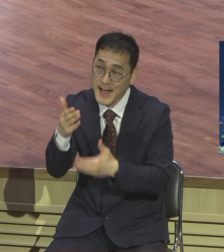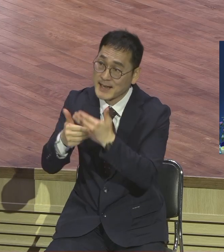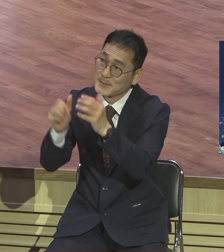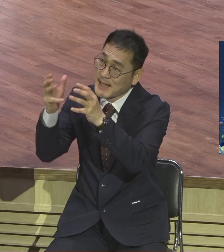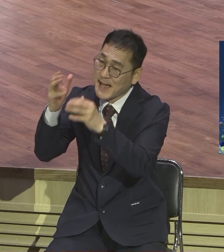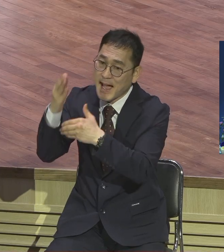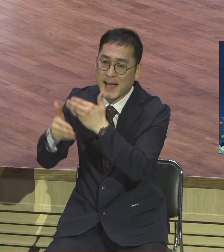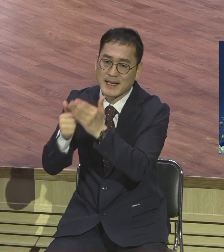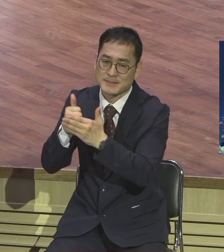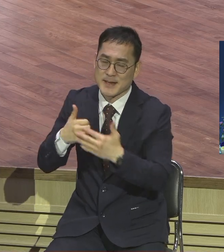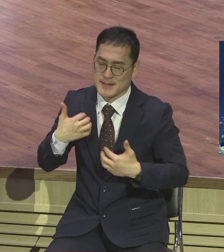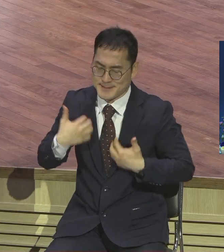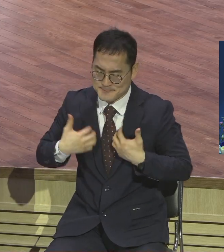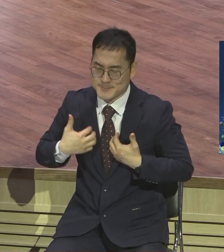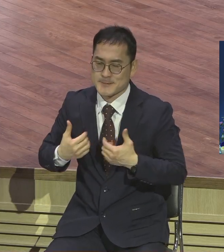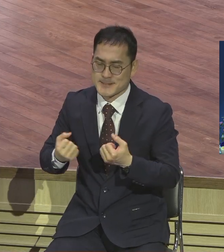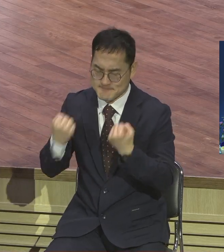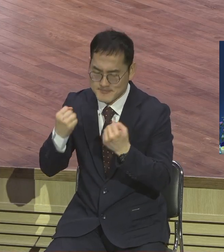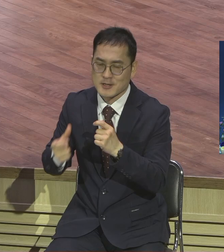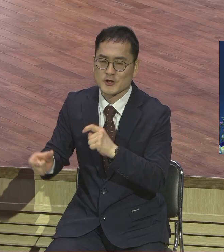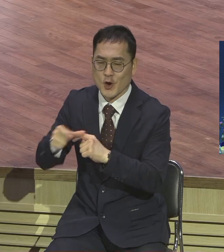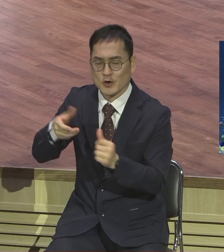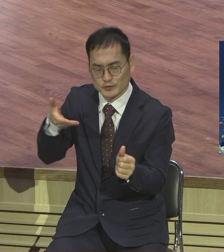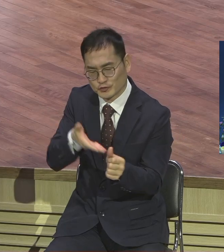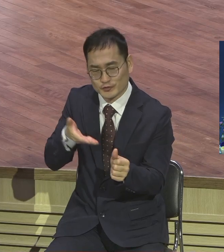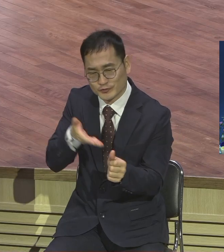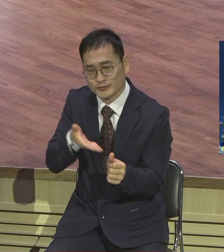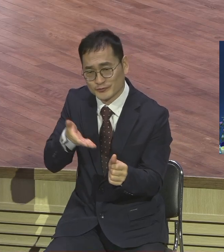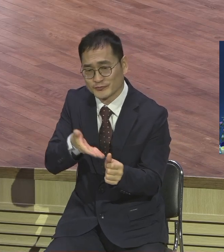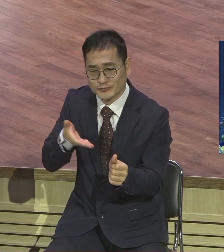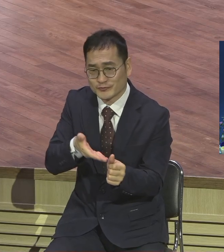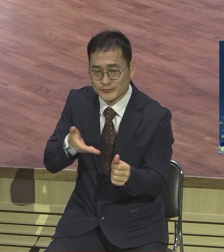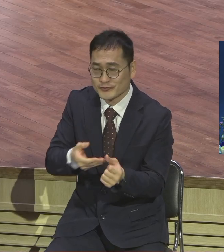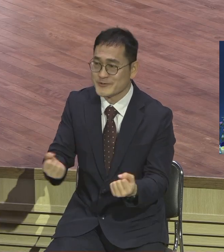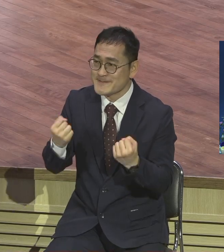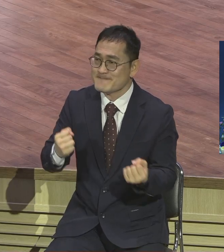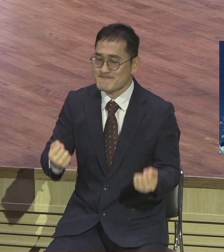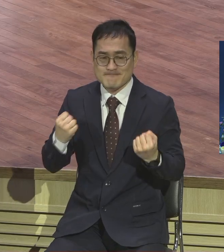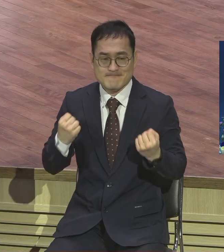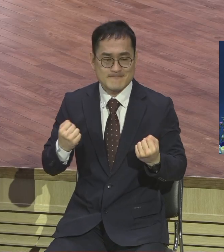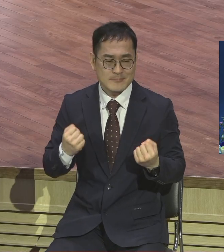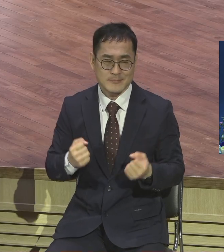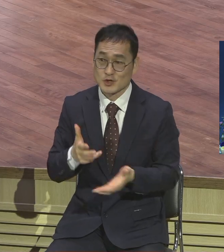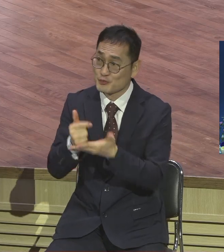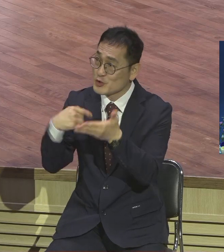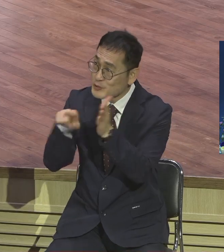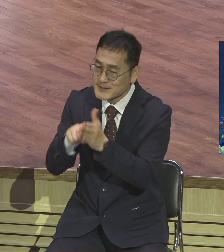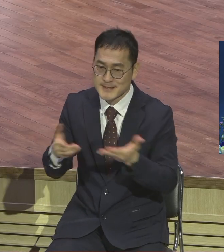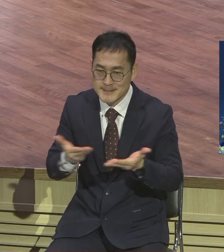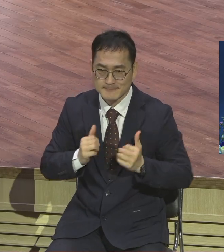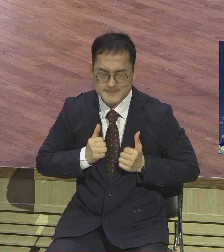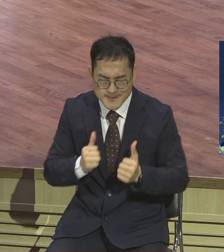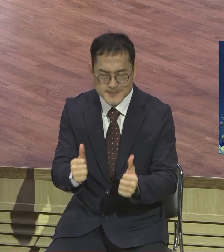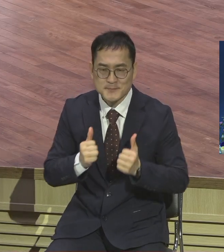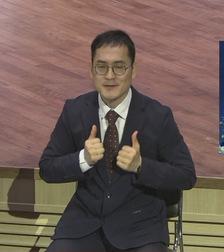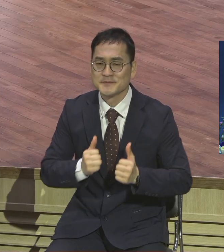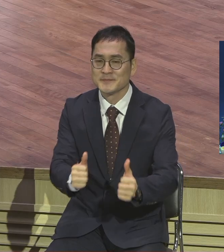더 공급해 주고 더 힘주고 더 하나님의 피로를 막 채워주고 주를 위해서 드렸으니까 주님이 채워주셔야 될 거 아니에요